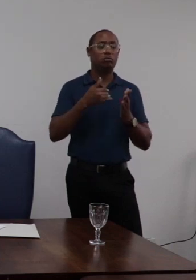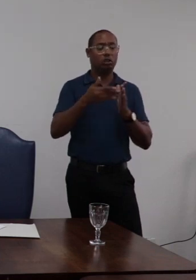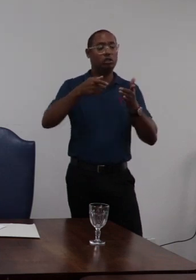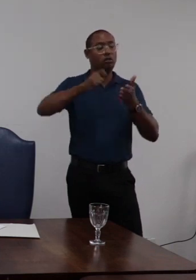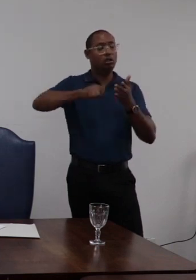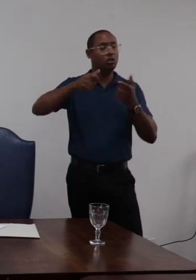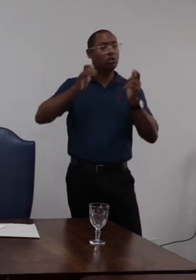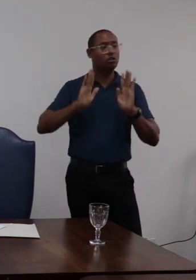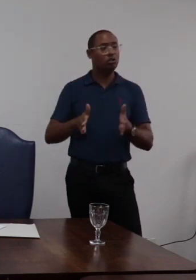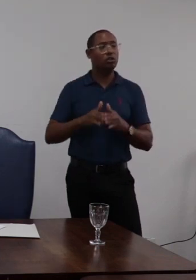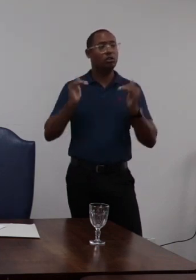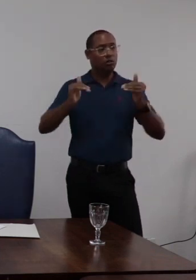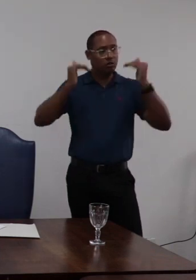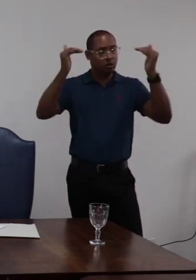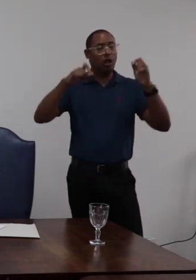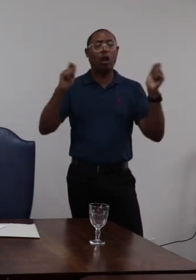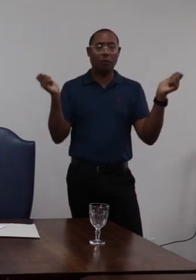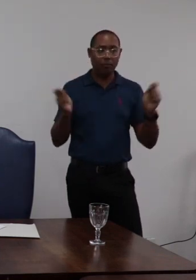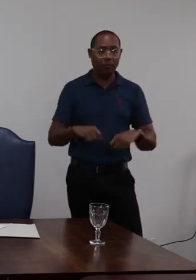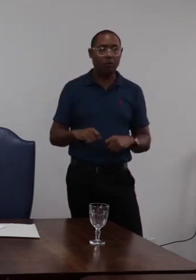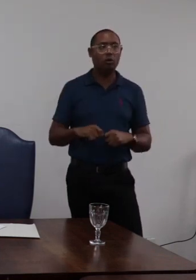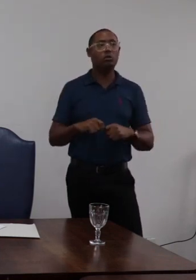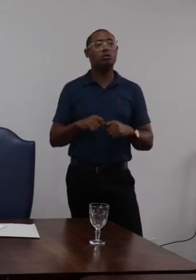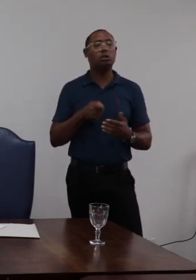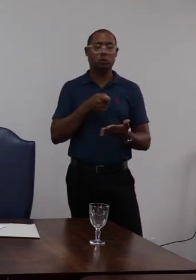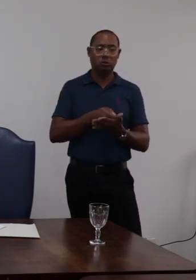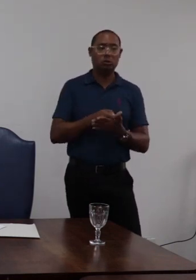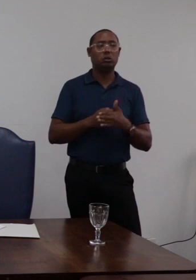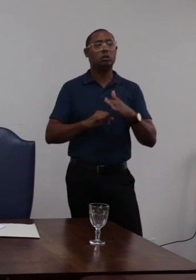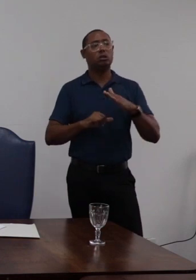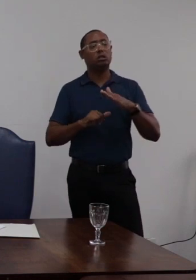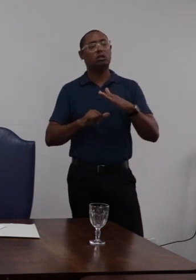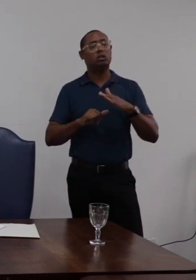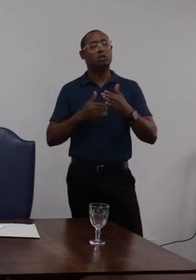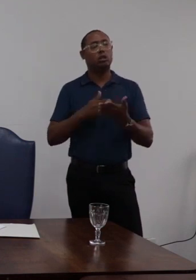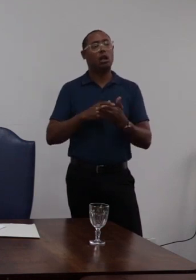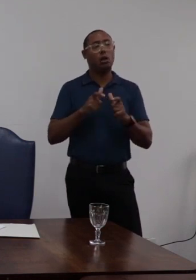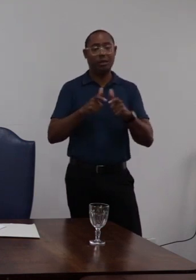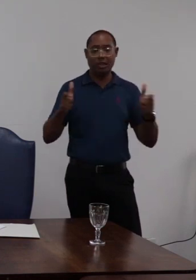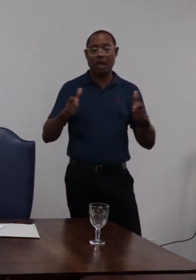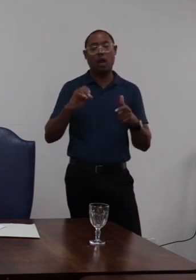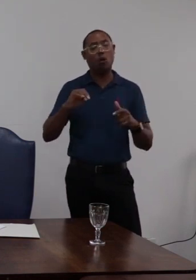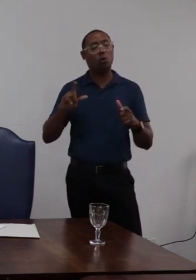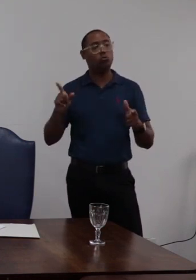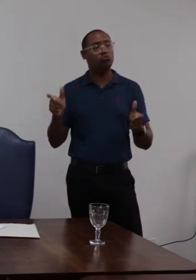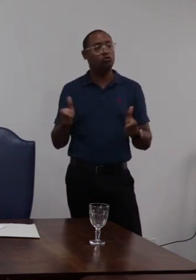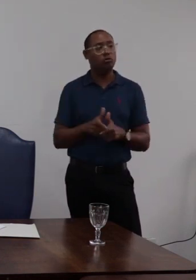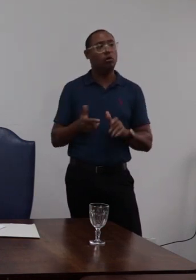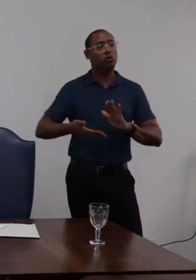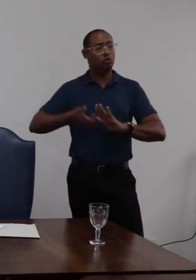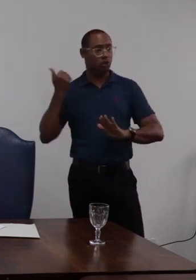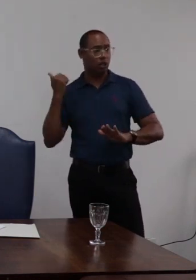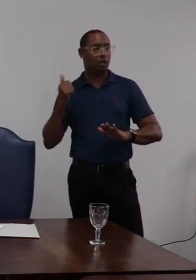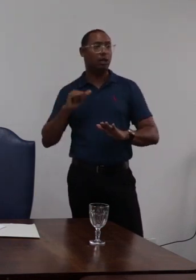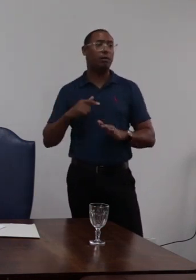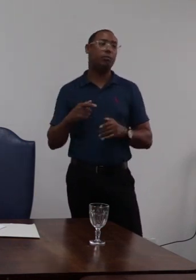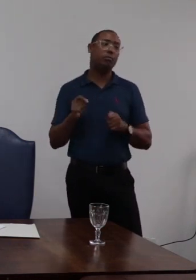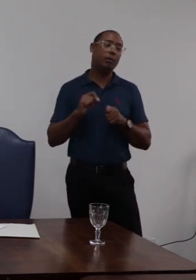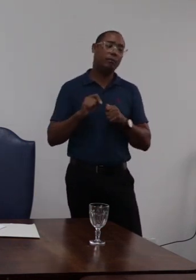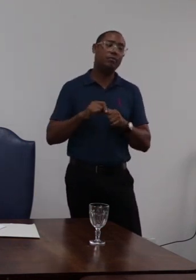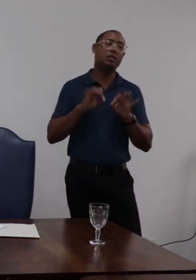a autoridade julgadora poderá agravar a finalidade ou agrandá-la só que para fazer isso